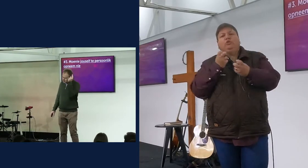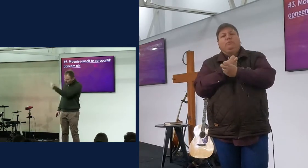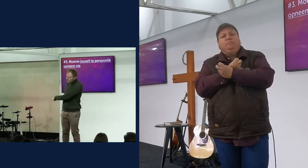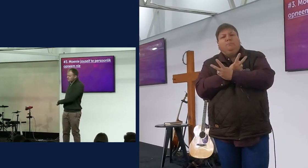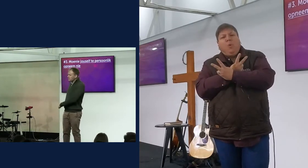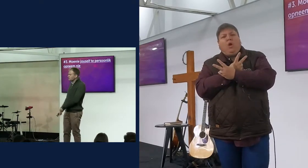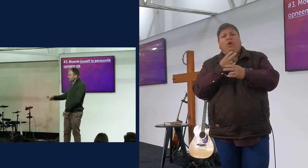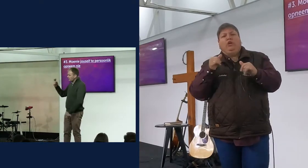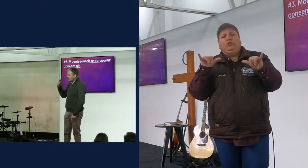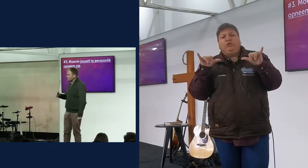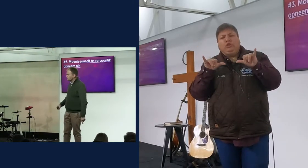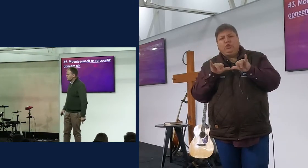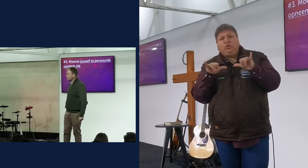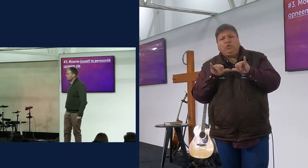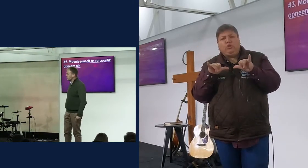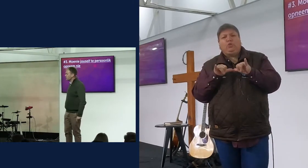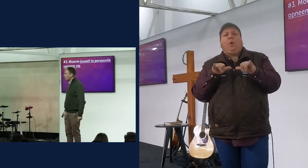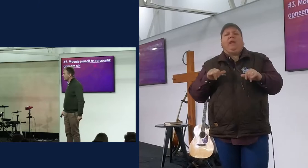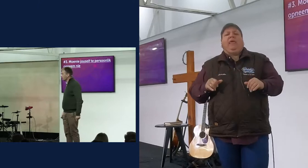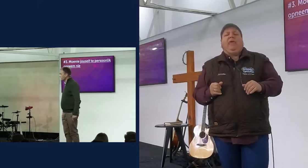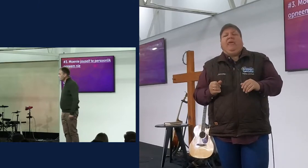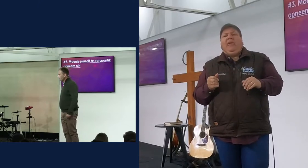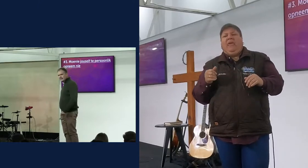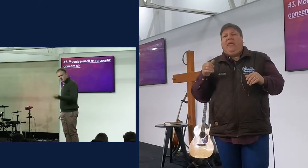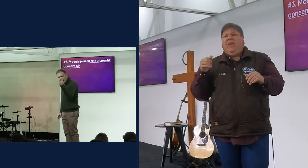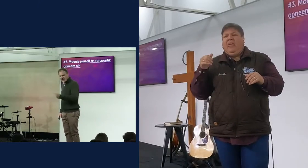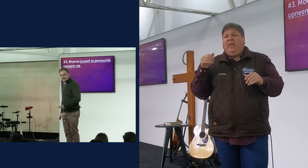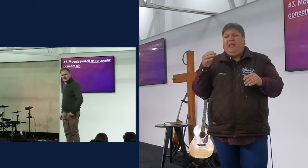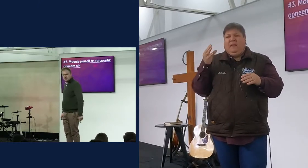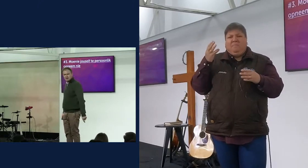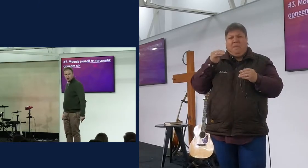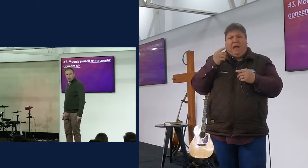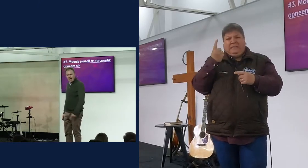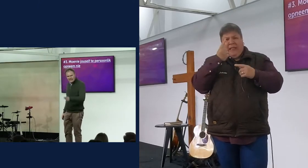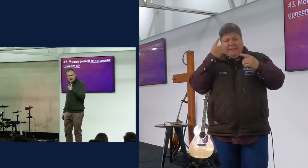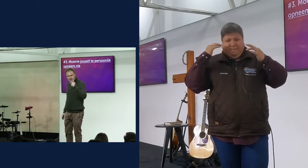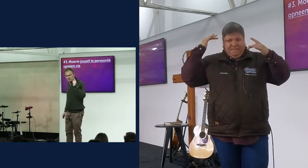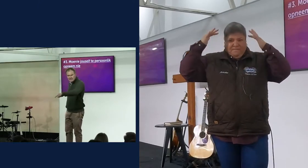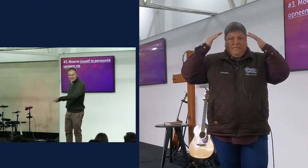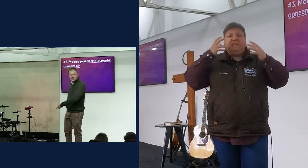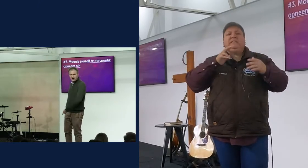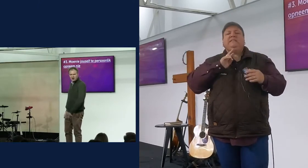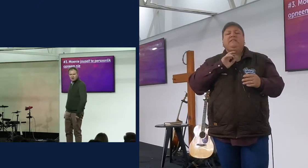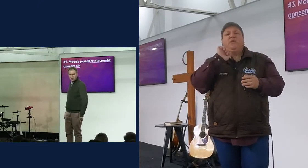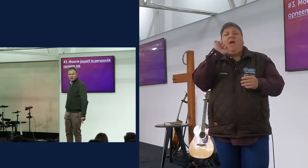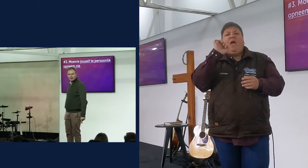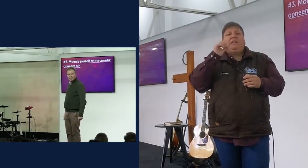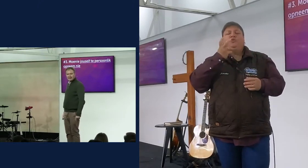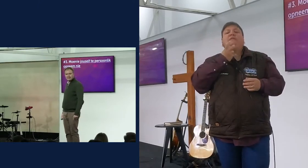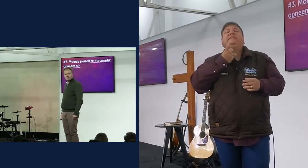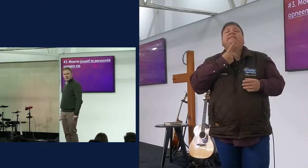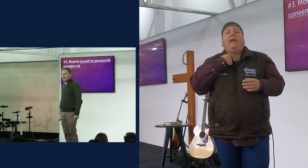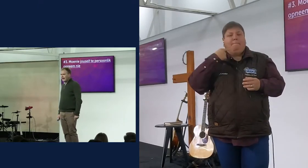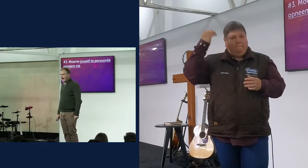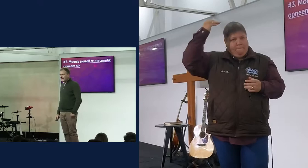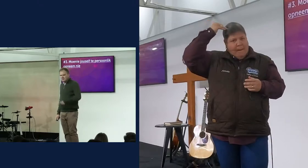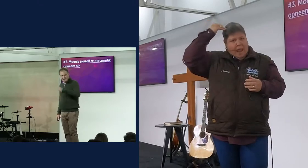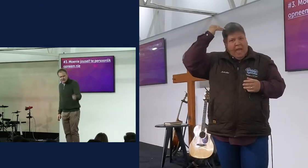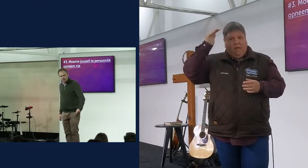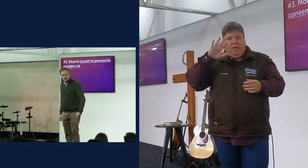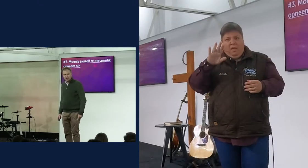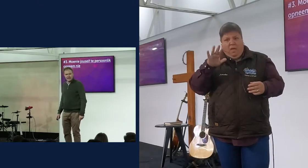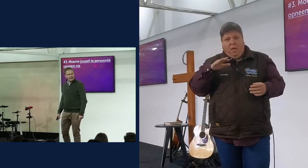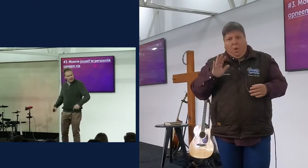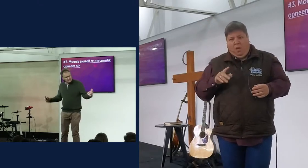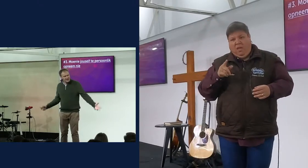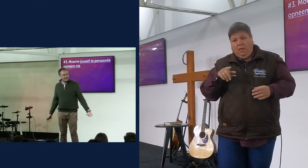soveel toak met my, sorry jylle, ek so somme van vooraf kwaad, en dis my eie stem in my kop, hy gee my die meeste drama, en, en, hy laat my